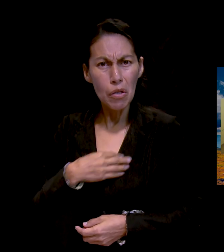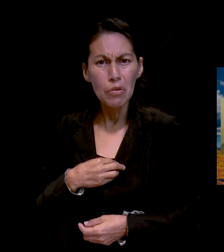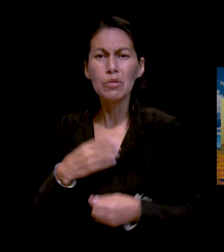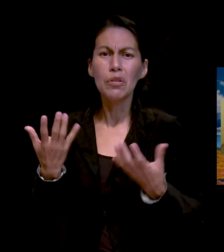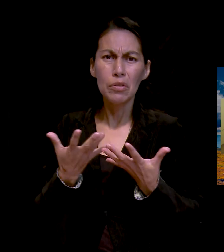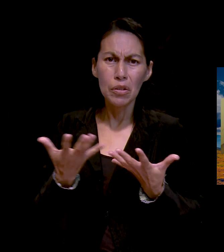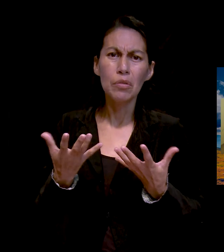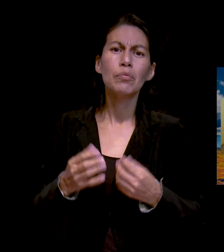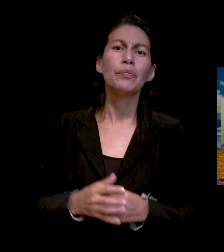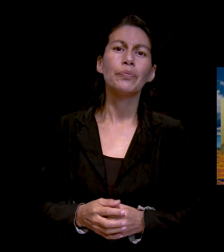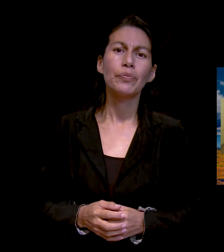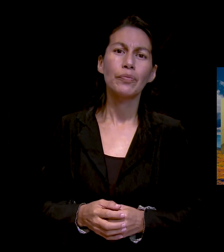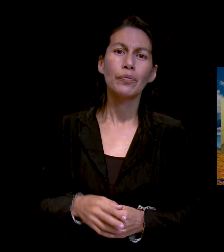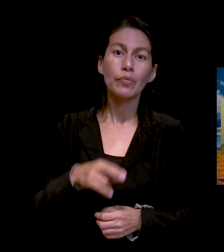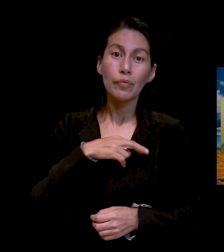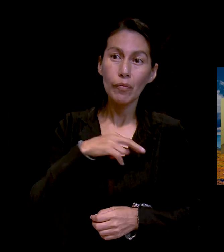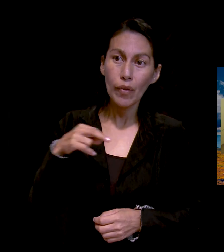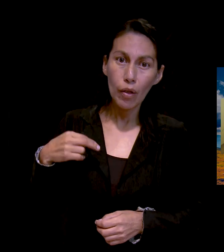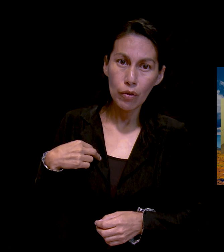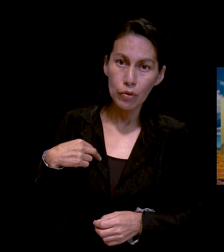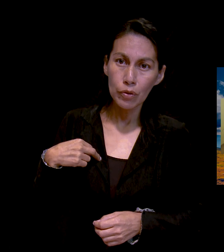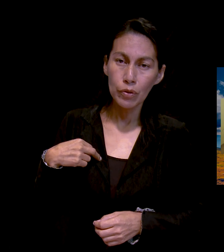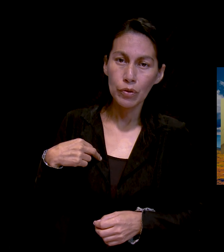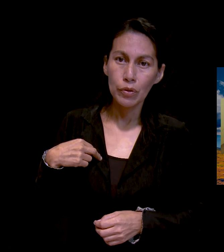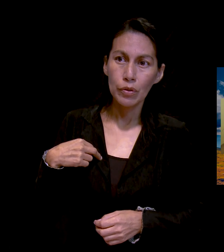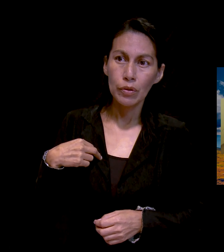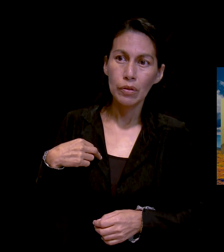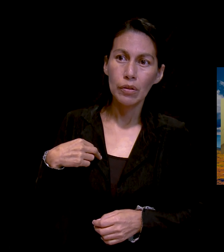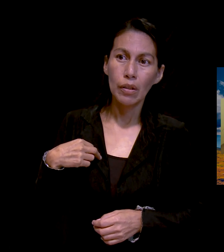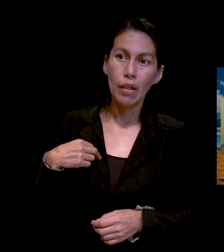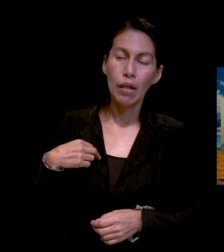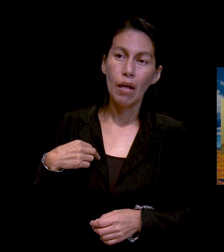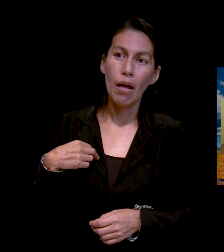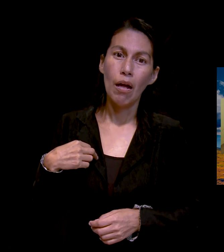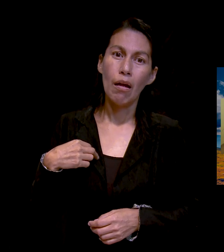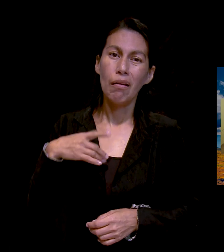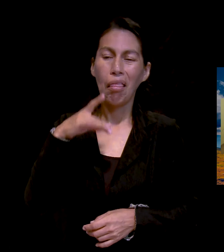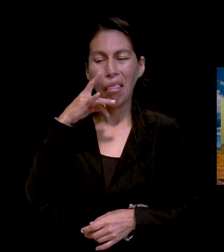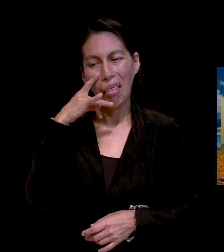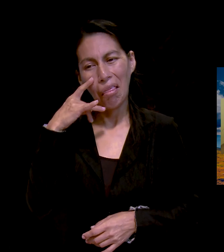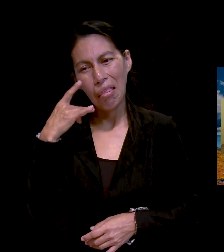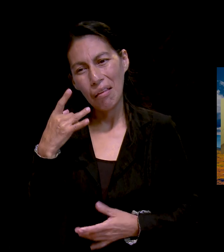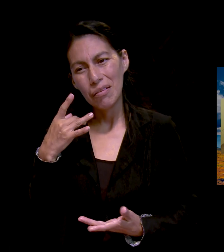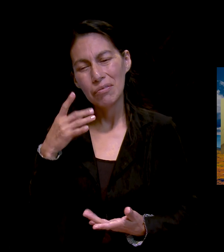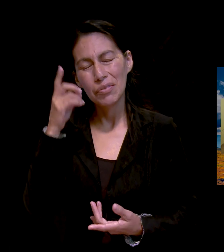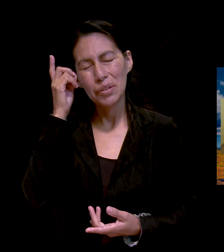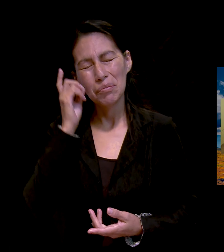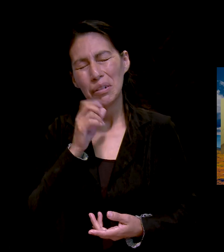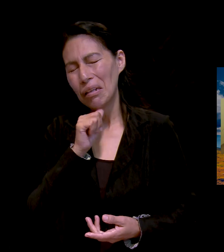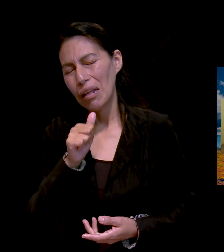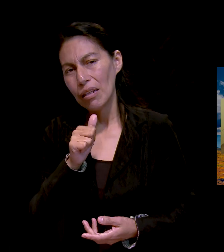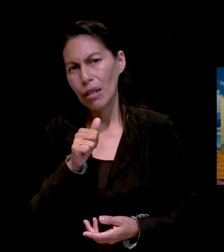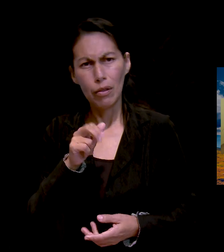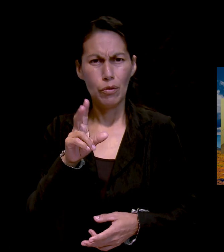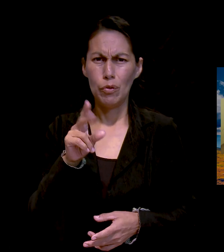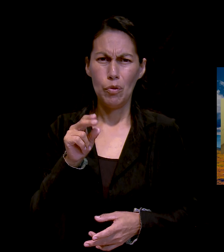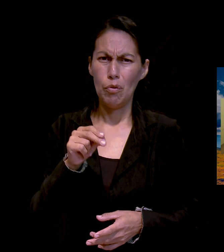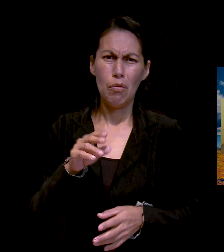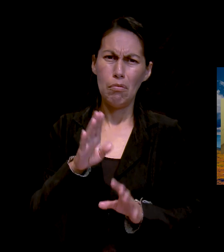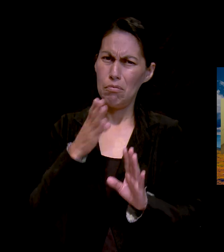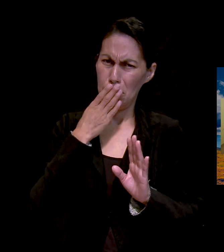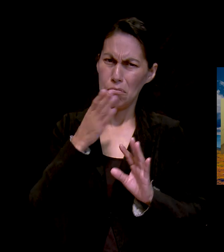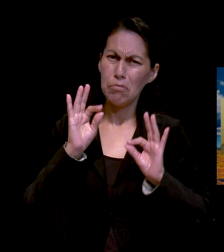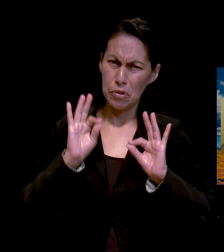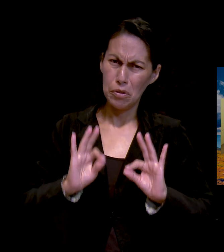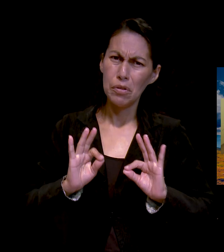Nosotros no nos desvelamos. O sea, porque ella nos pidió eso. No compramos flores para llevarlas